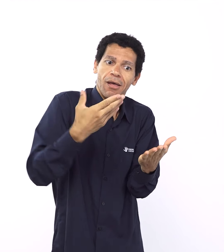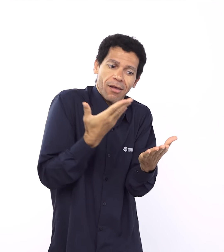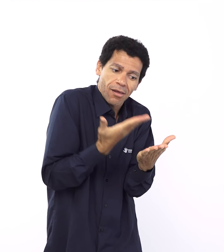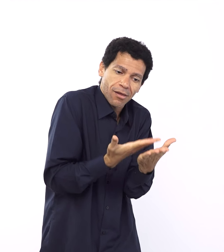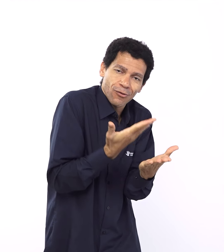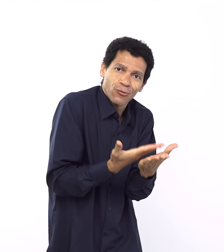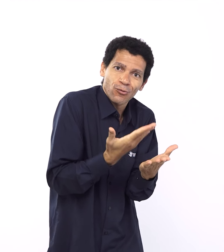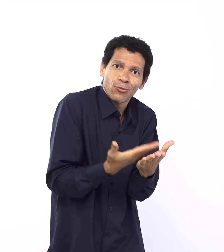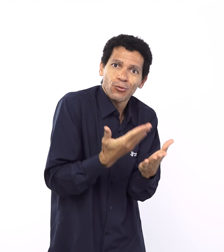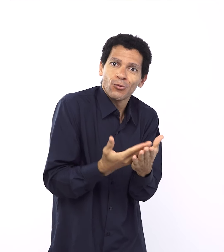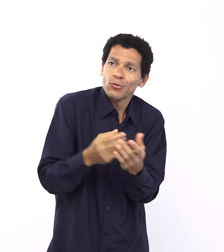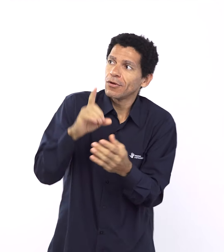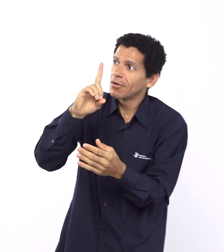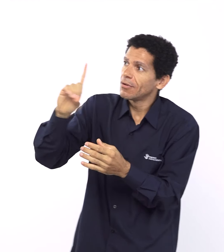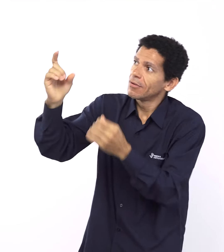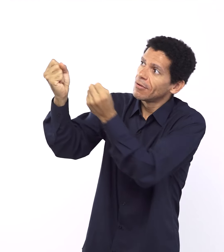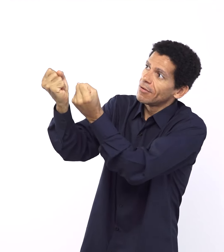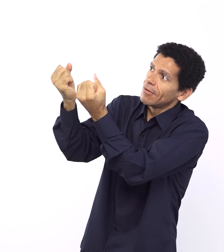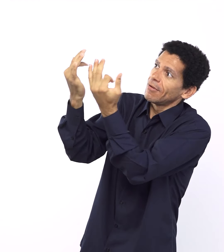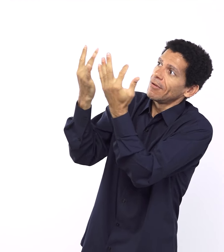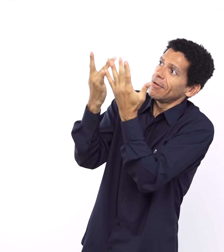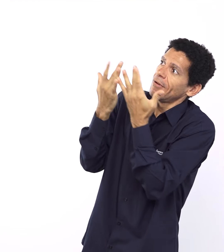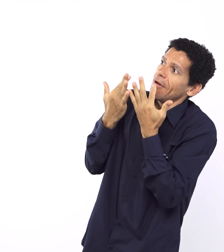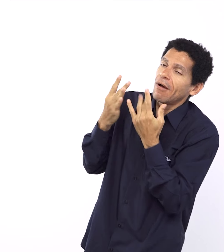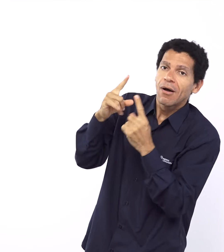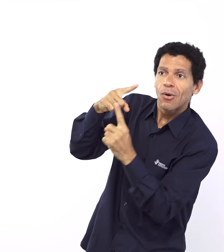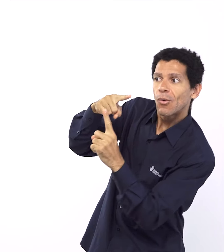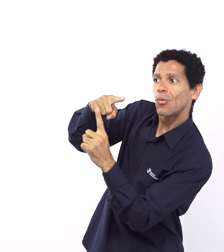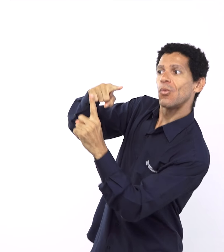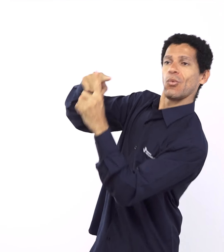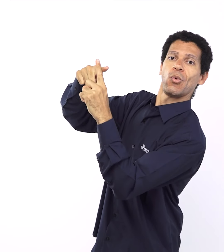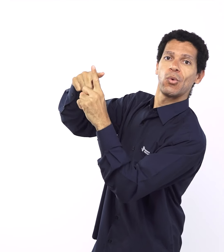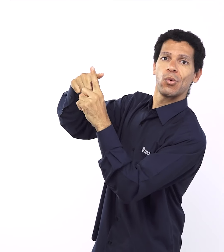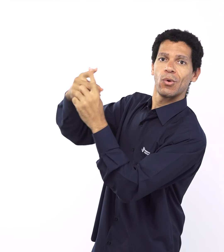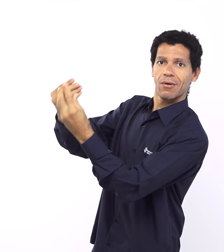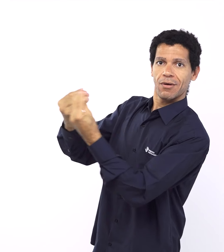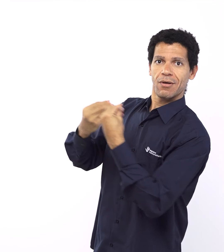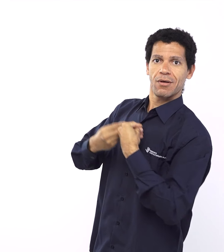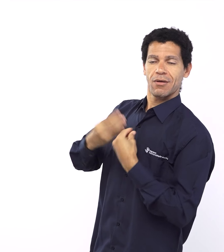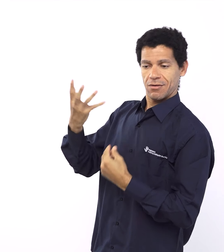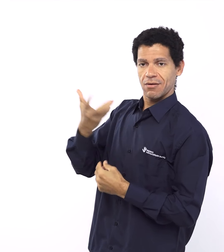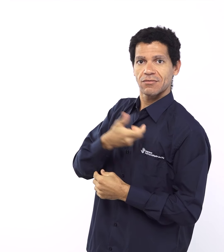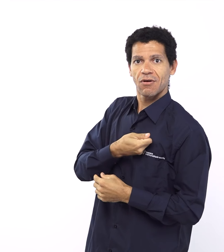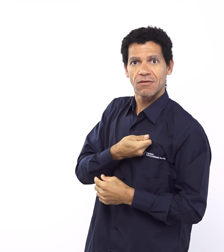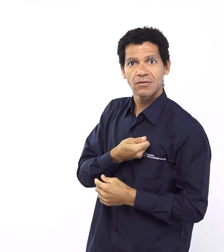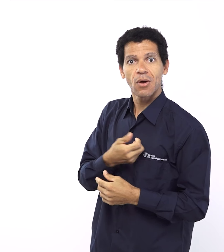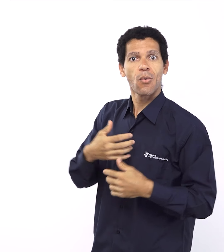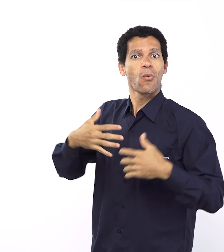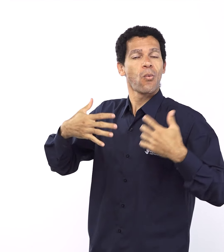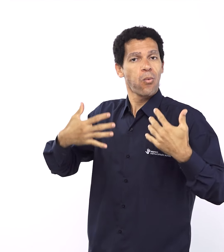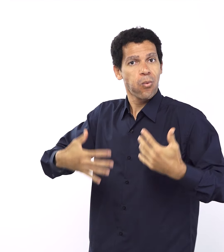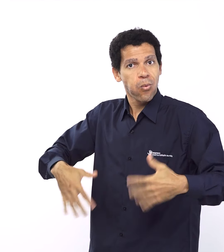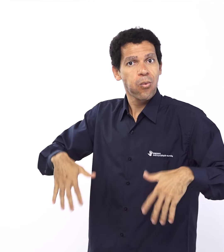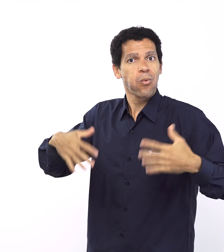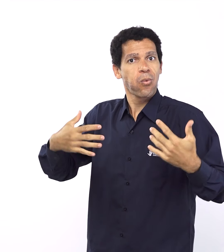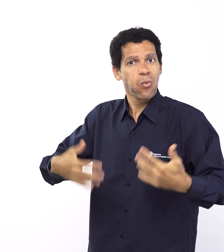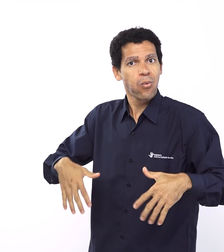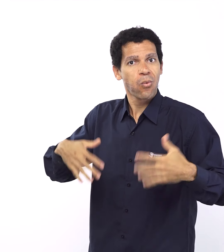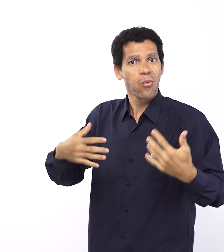entra com Adão pós-queda, até a cruz e a aliança que ele entrou conosco. Que maravilha! Obrigado aí por essa